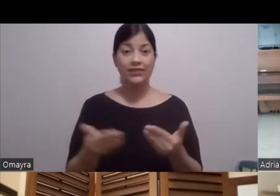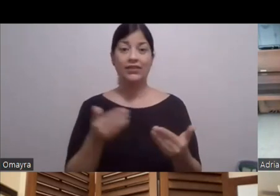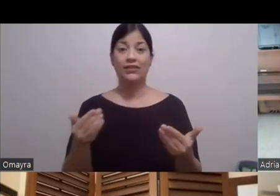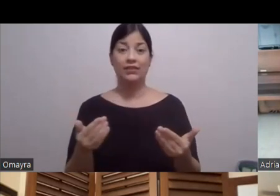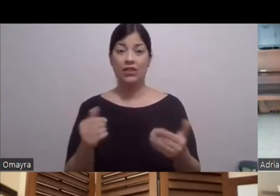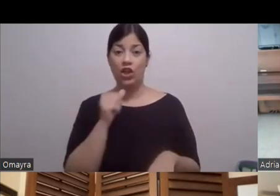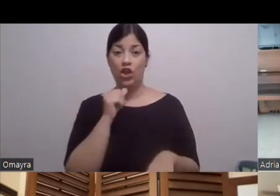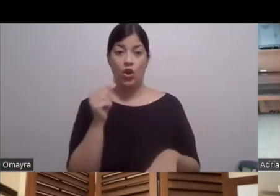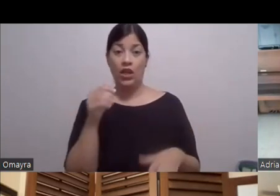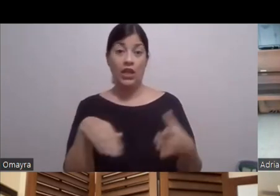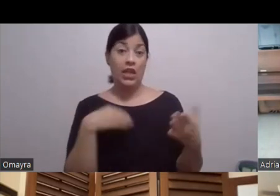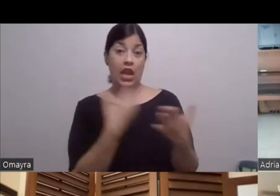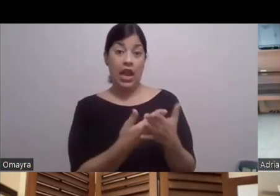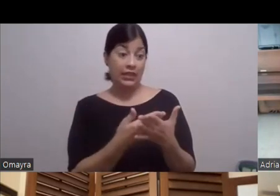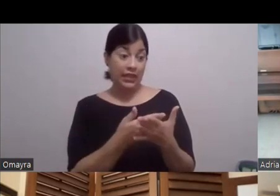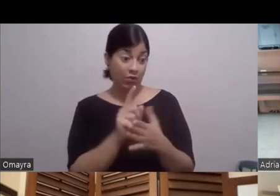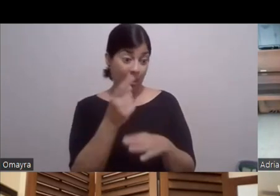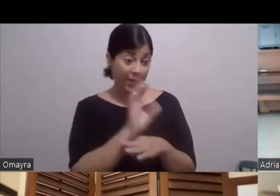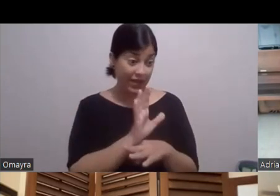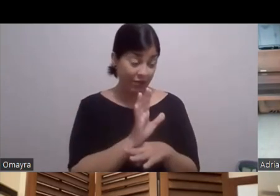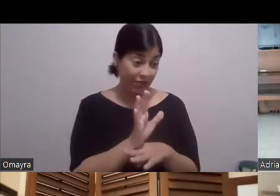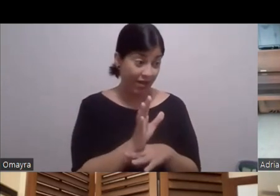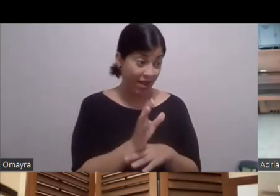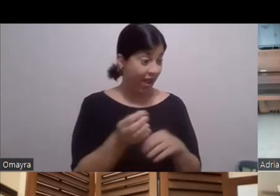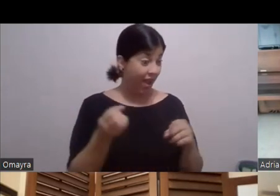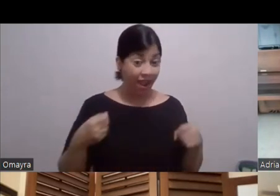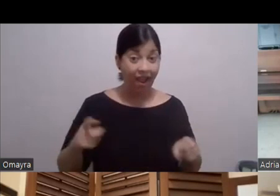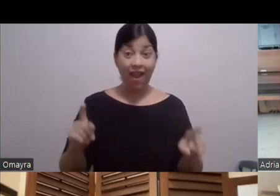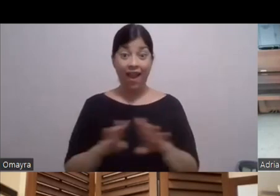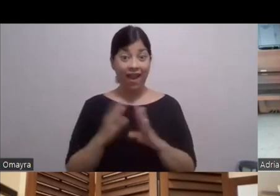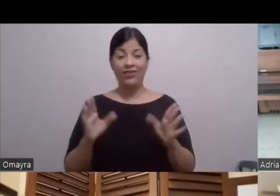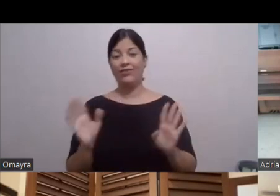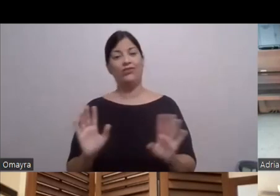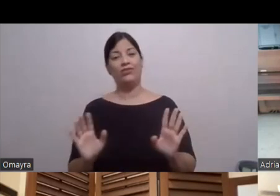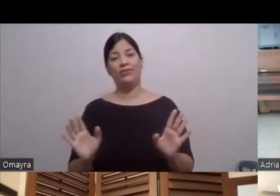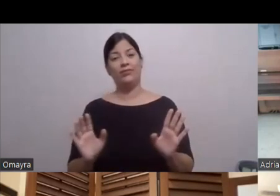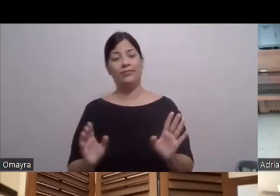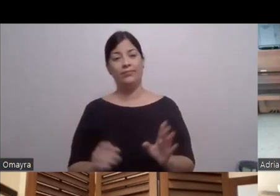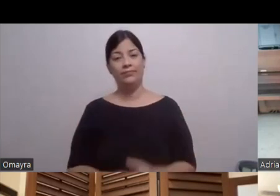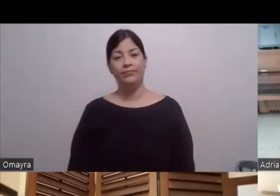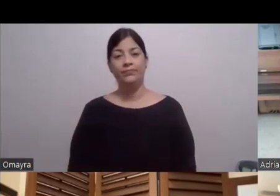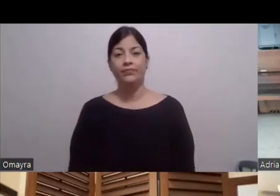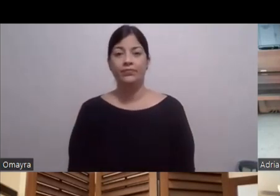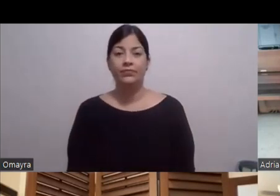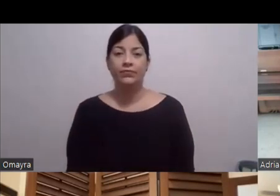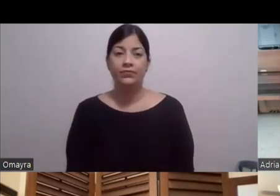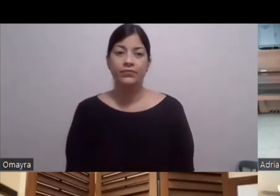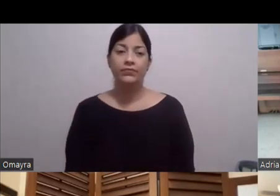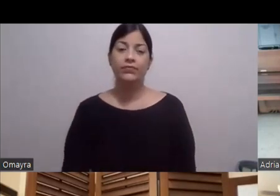película Se te van a abrir Nuevamente Volvemos a lo mismo Se te van a abrir Las puertas A menos que haya He hecho Un trabajo Que te ganaste